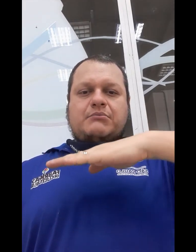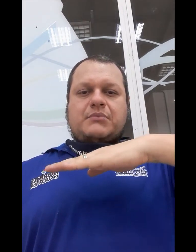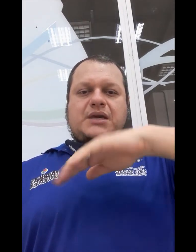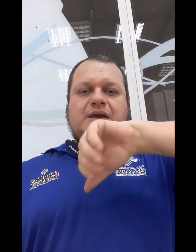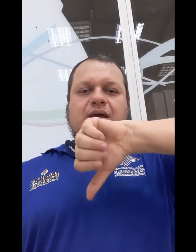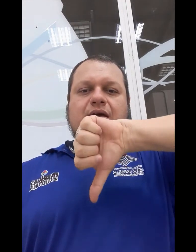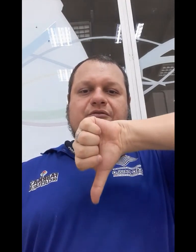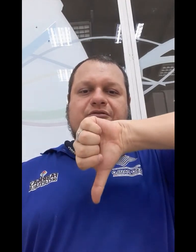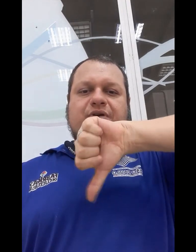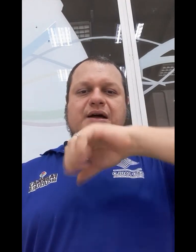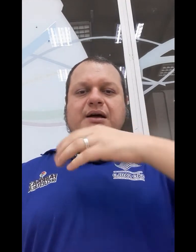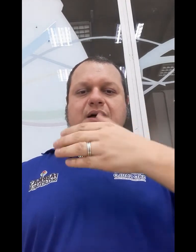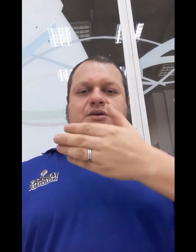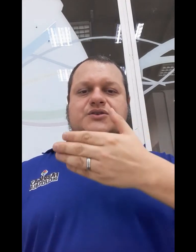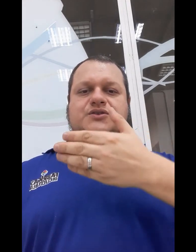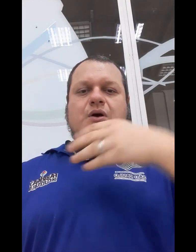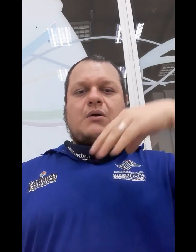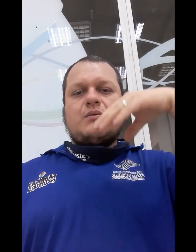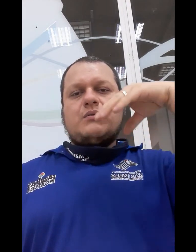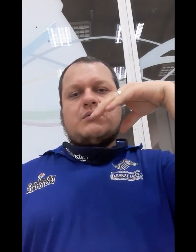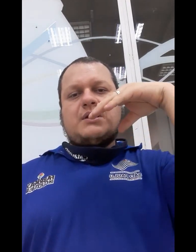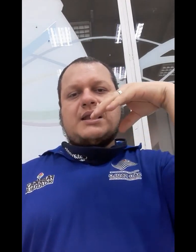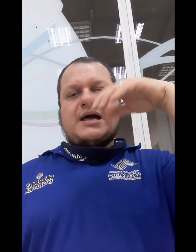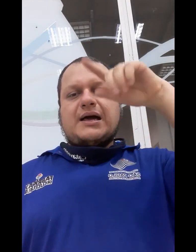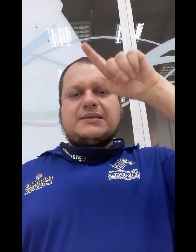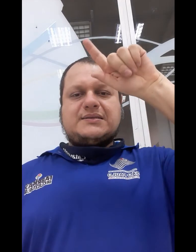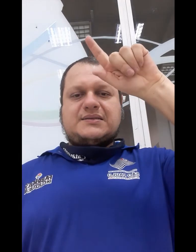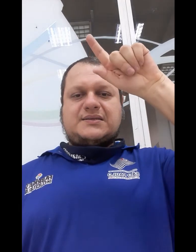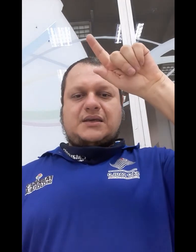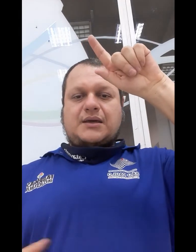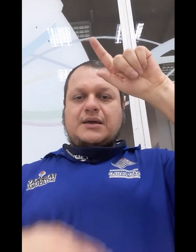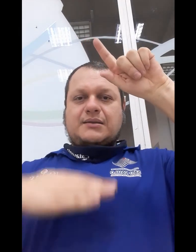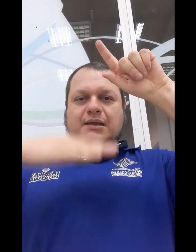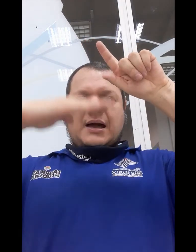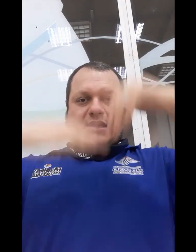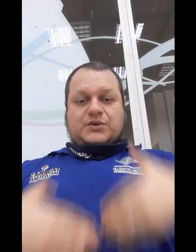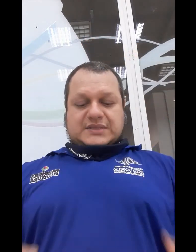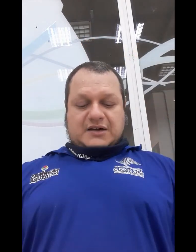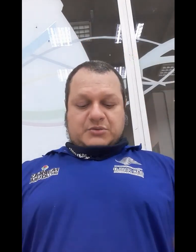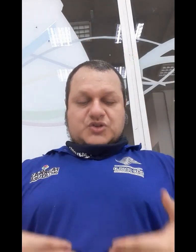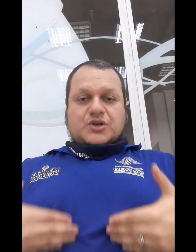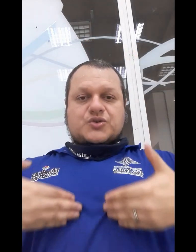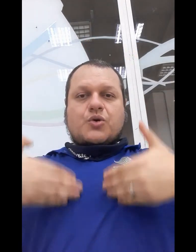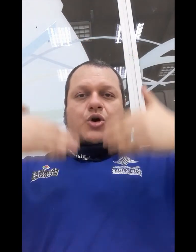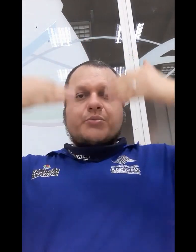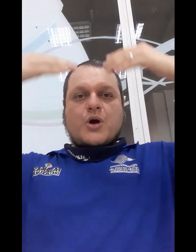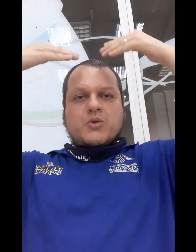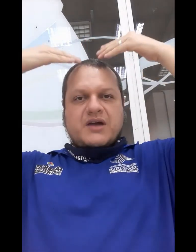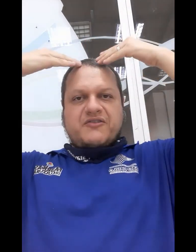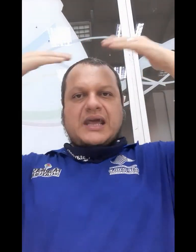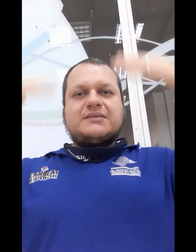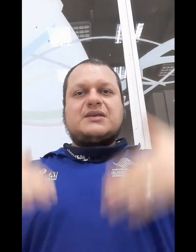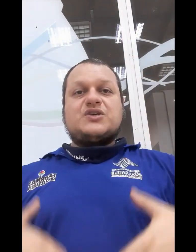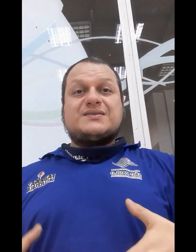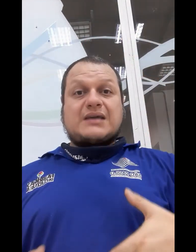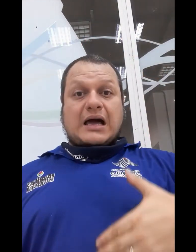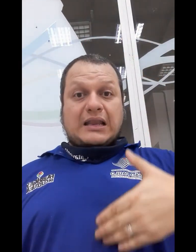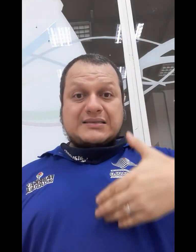mi, fa, sol, la, si, tá? E usávamos o nosso corpo como referência de escalas